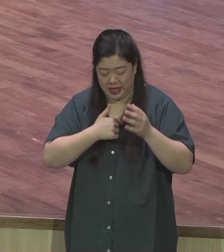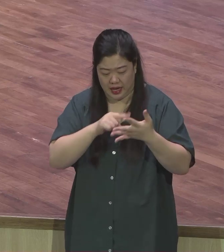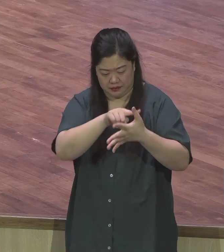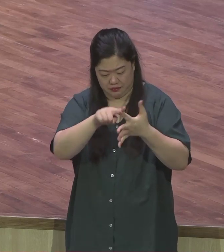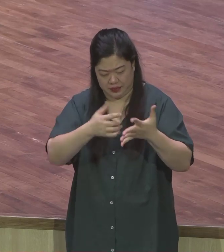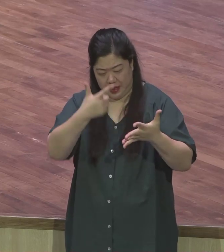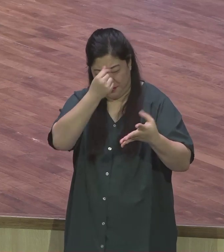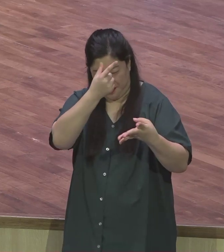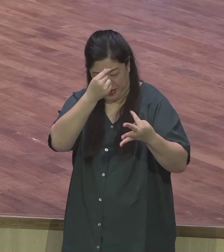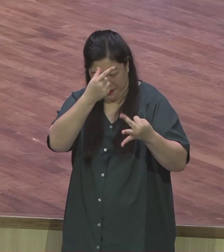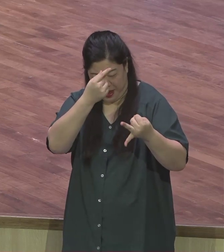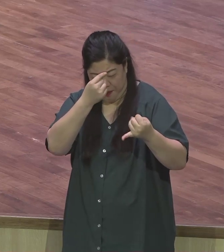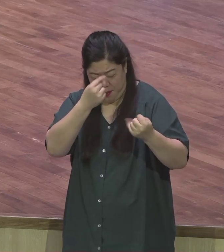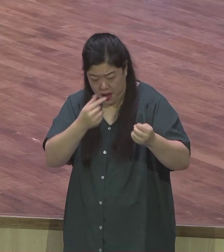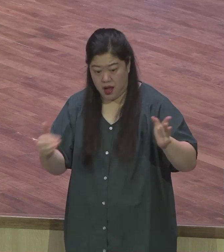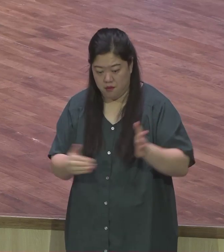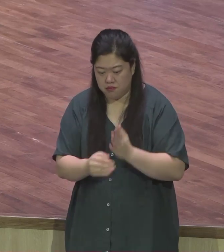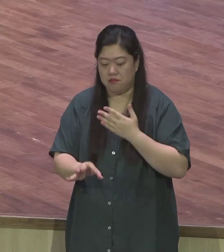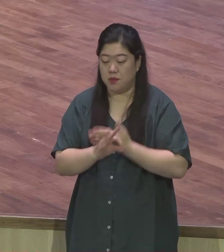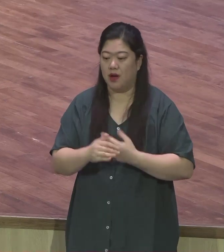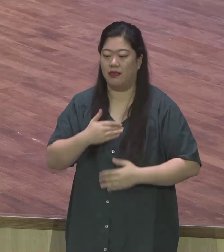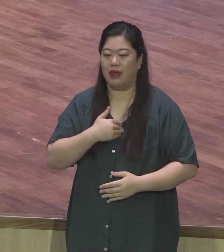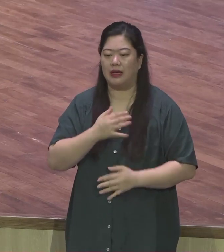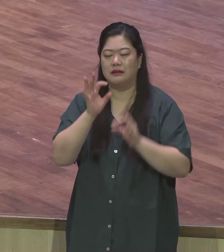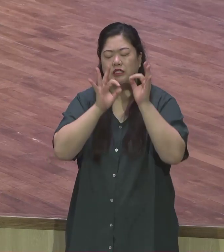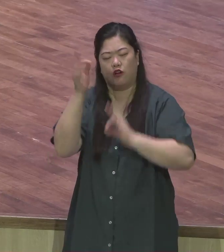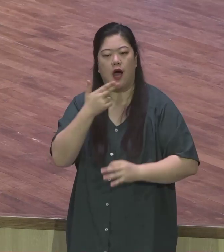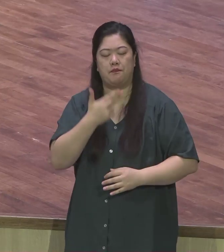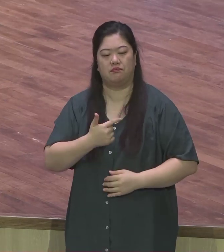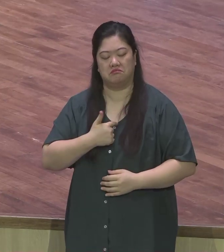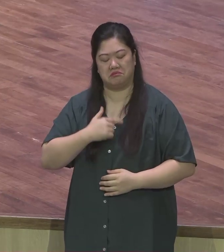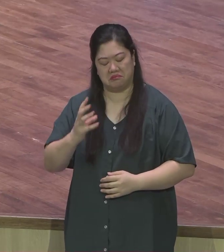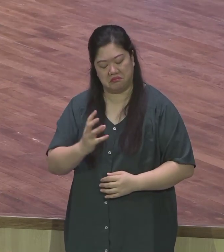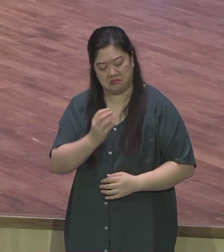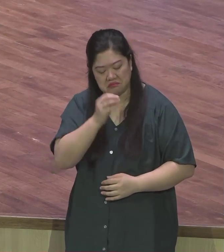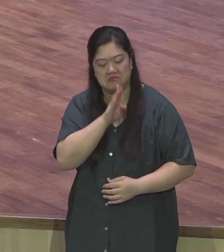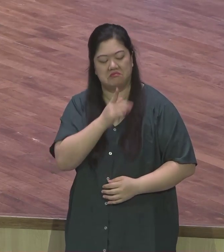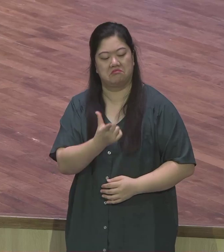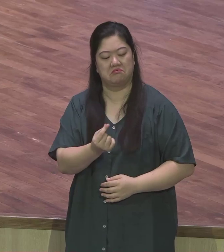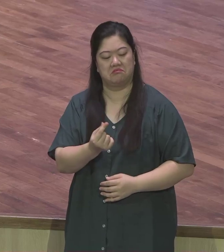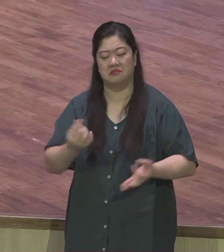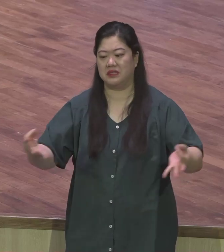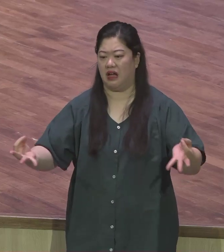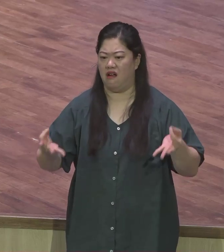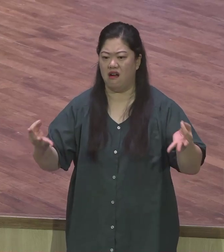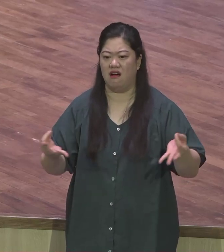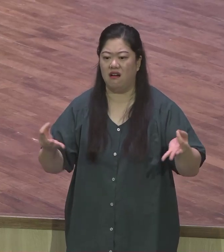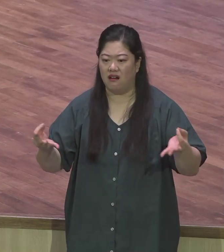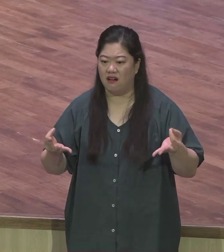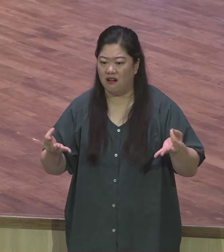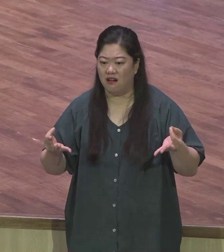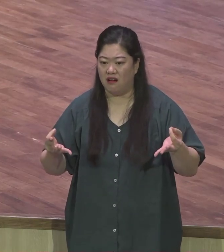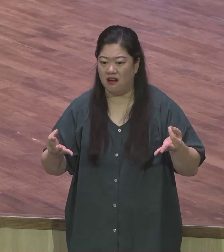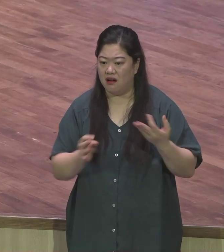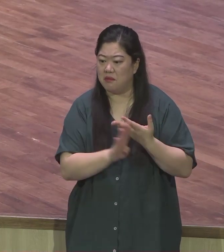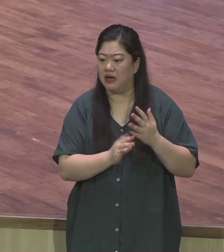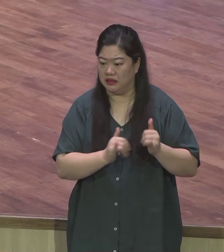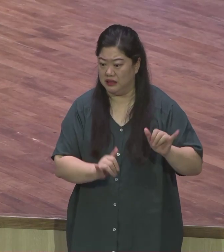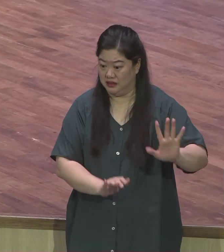정도로 자기의 의리를 갖고 있었습니다 서기관들은 또한 누구냐 바로 이 율법을 필사하고 율법을